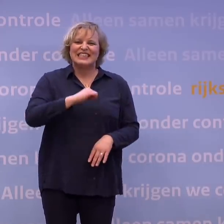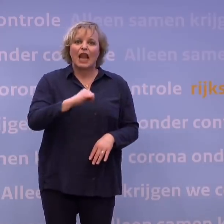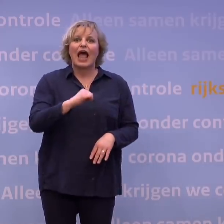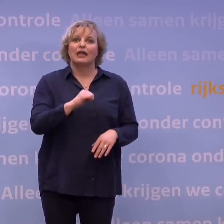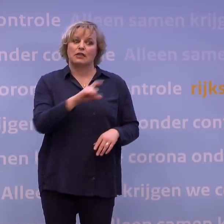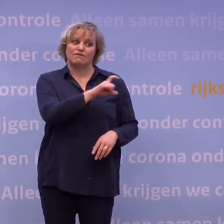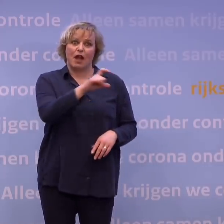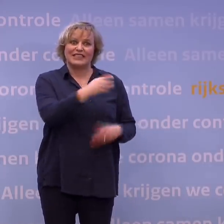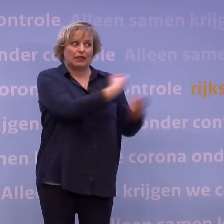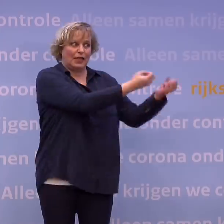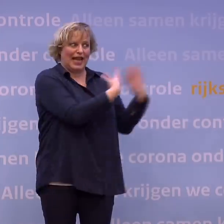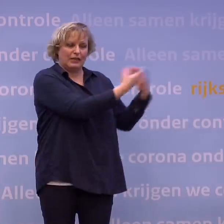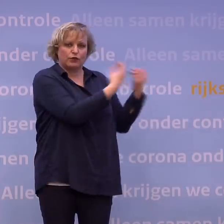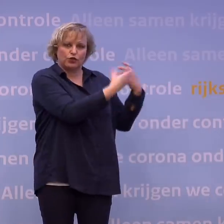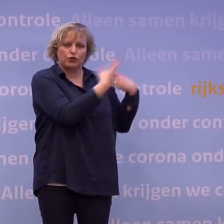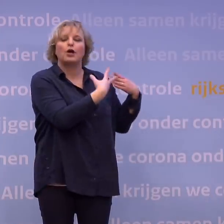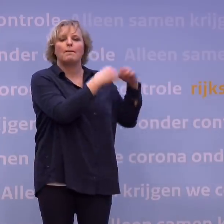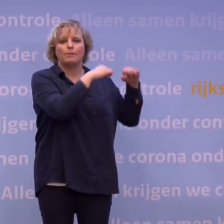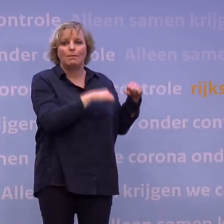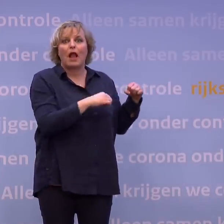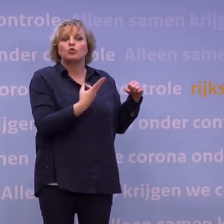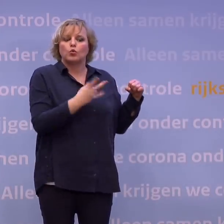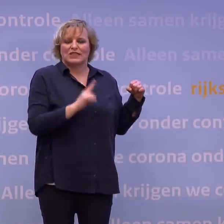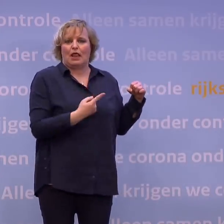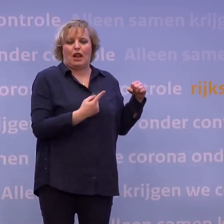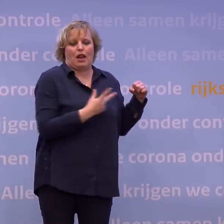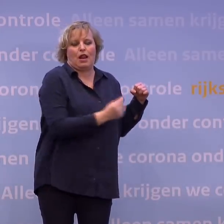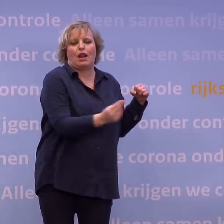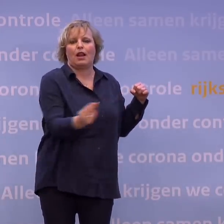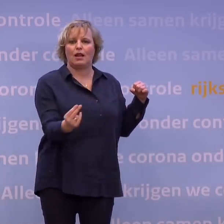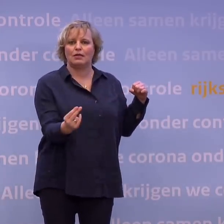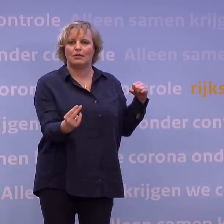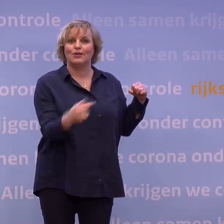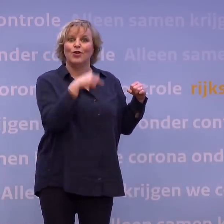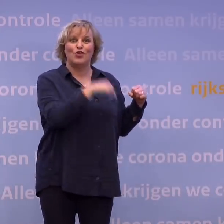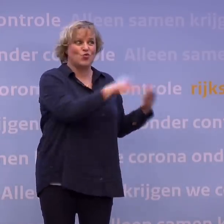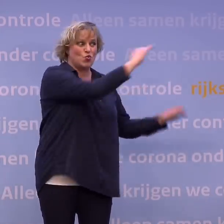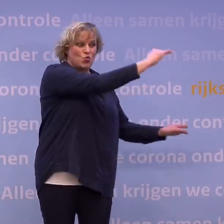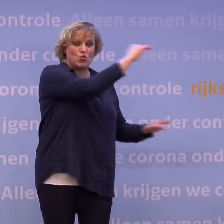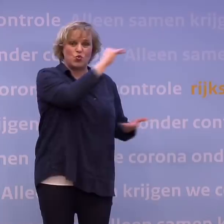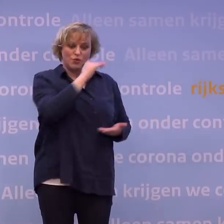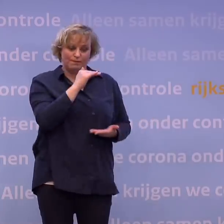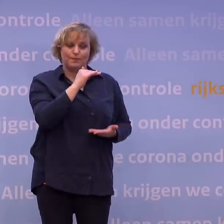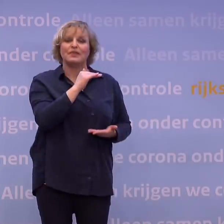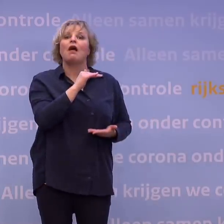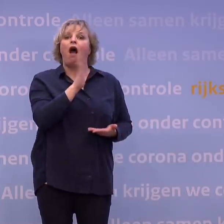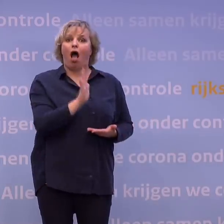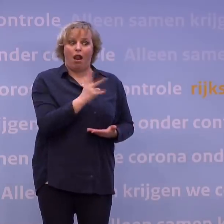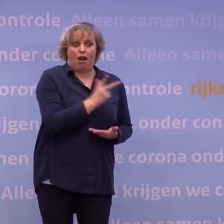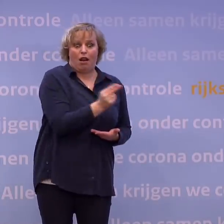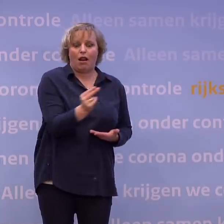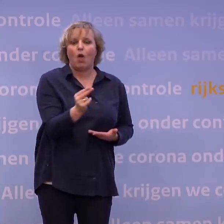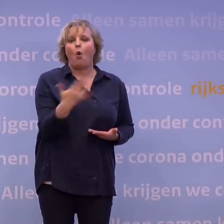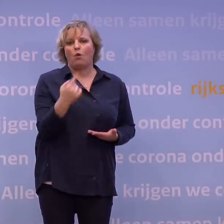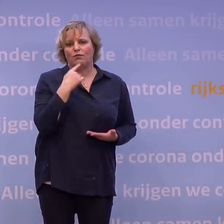geleverd worden, die bepaalt de vaart waarmee we kunnen vaccineren. Alle vaccins die we nu hebben, die zitten of in een bovenarm of staan